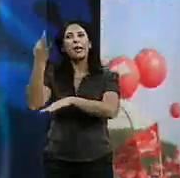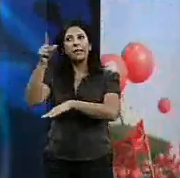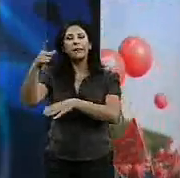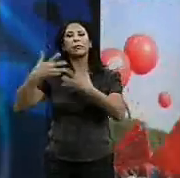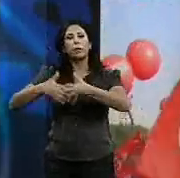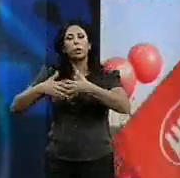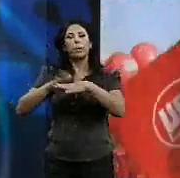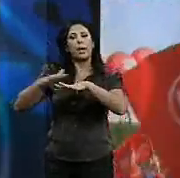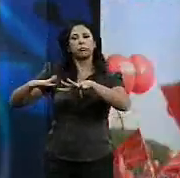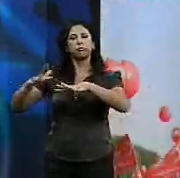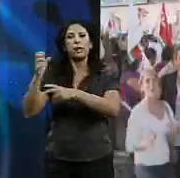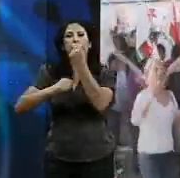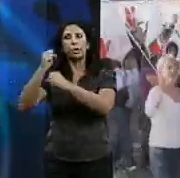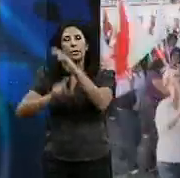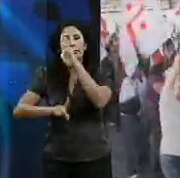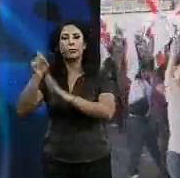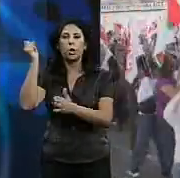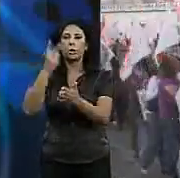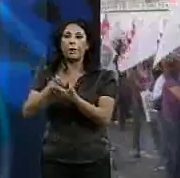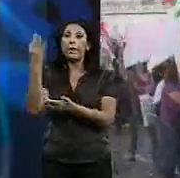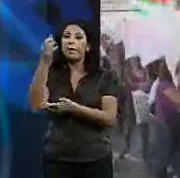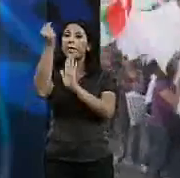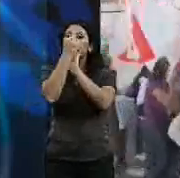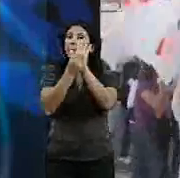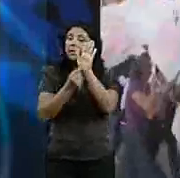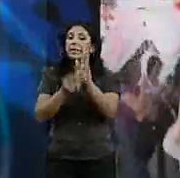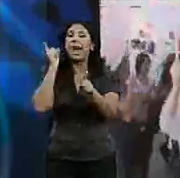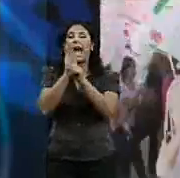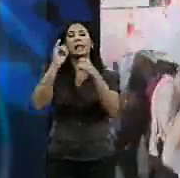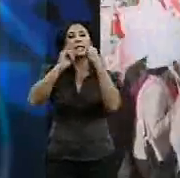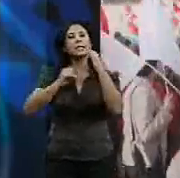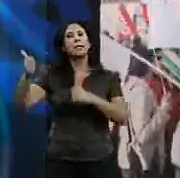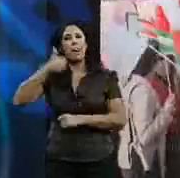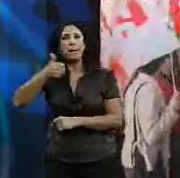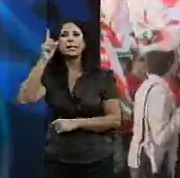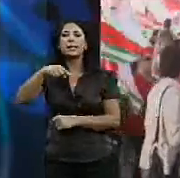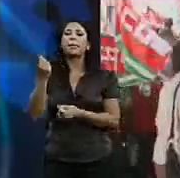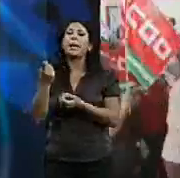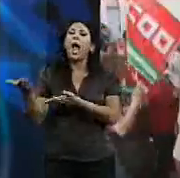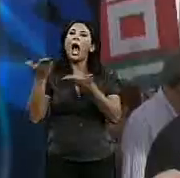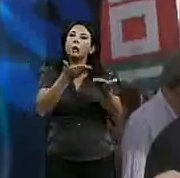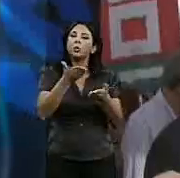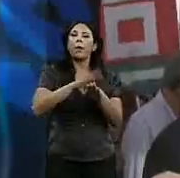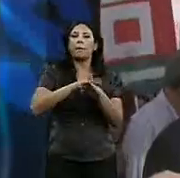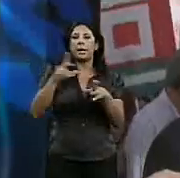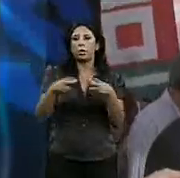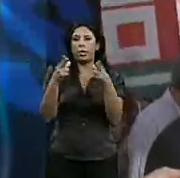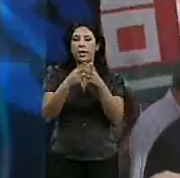reactivación económica y aumenten las medidas anticrisis y la cobertura de las ayudas sociales. Tanto el Plan España